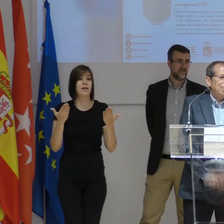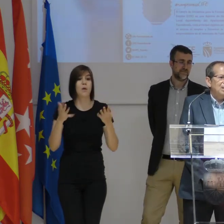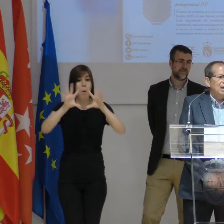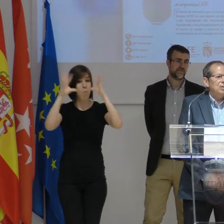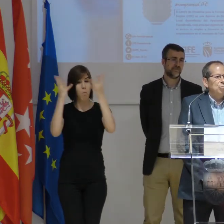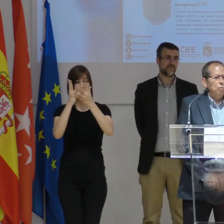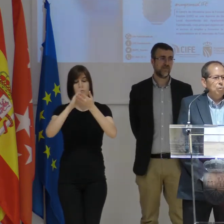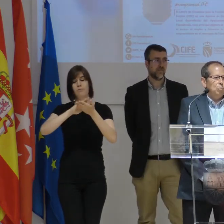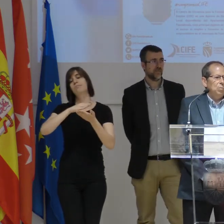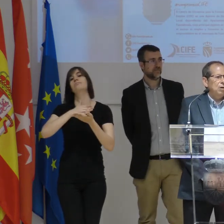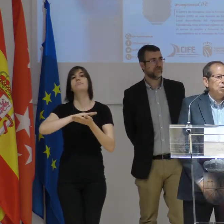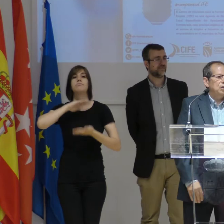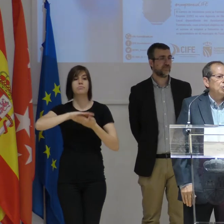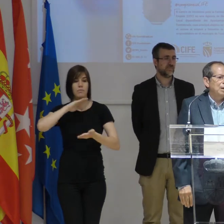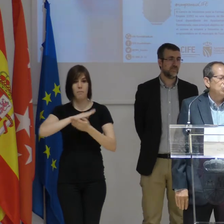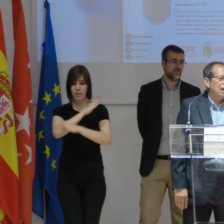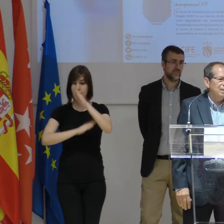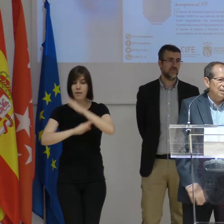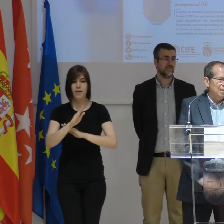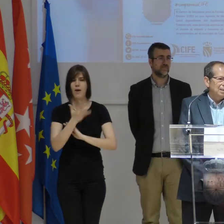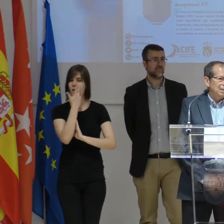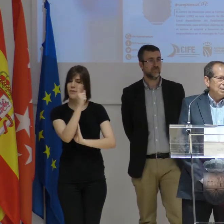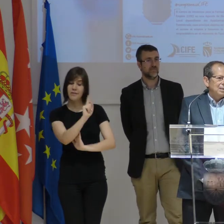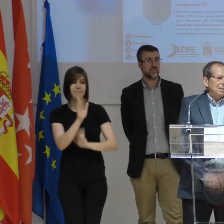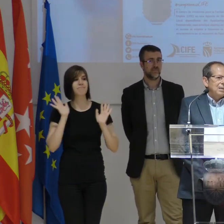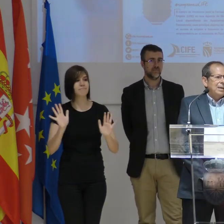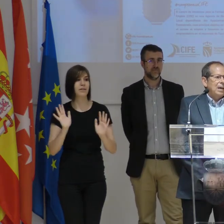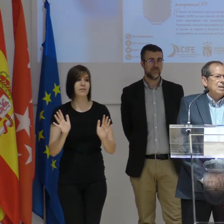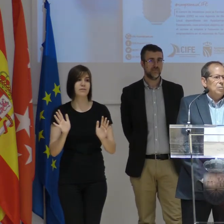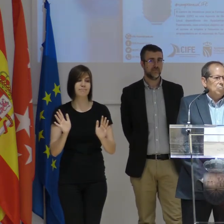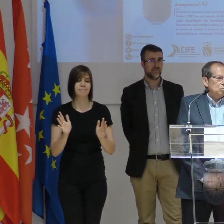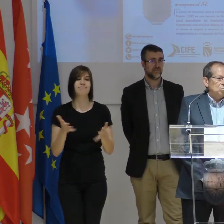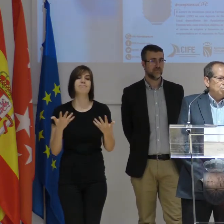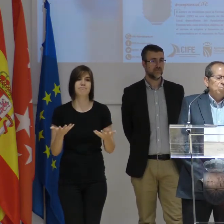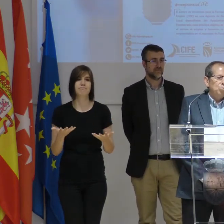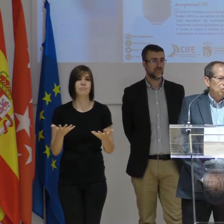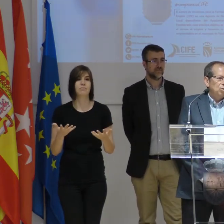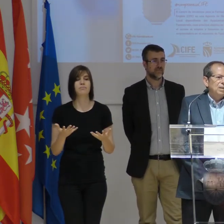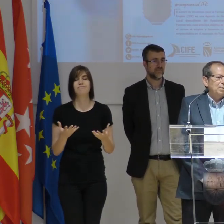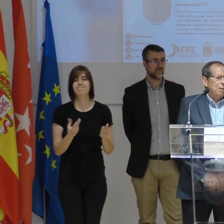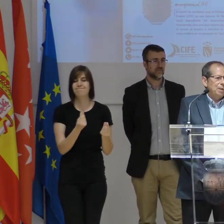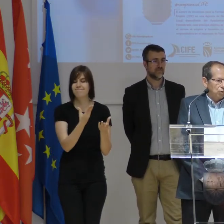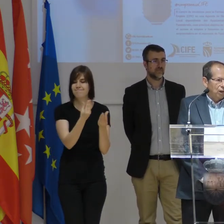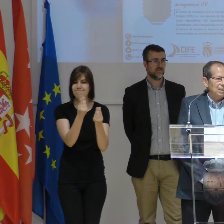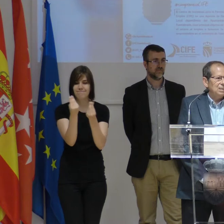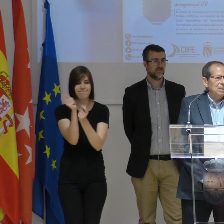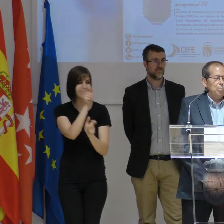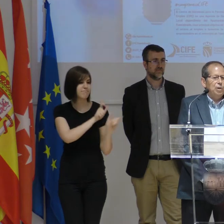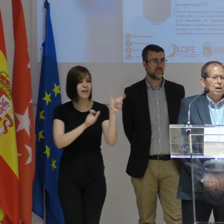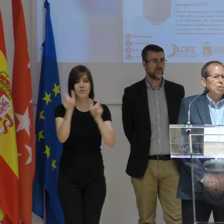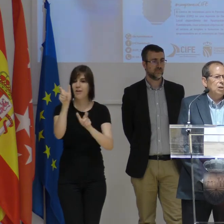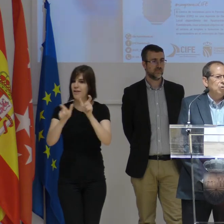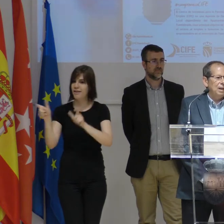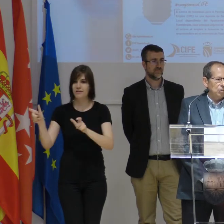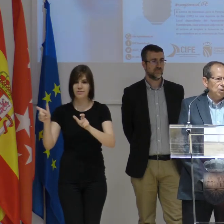discapacidad es un mundo desconocido para mucha gente y que hay un montón de personas que